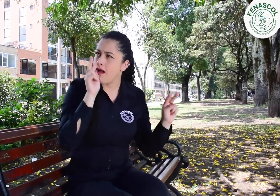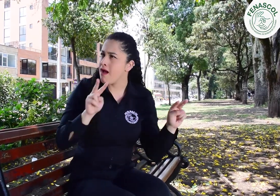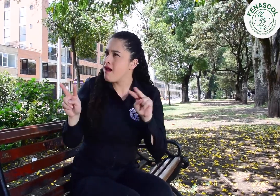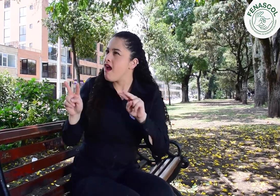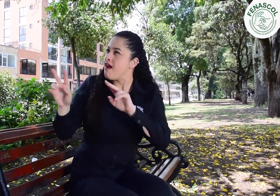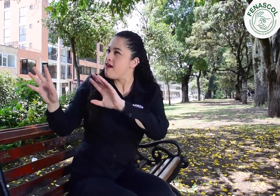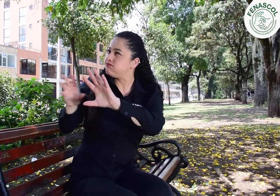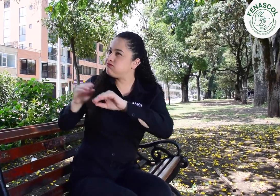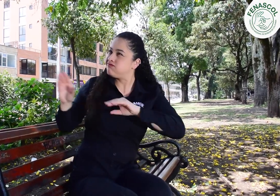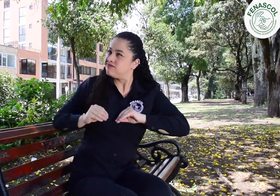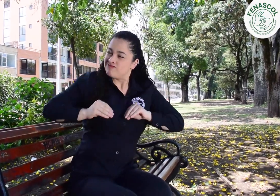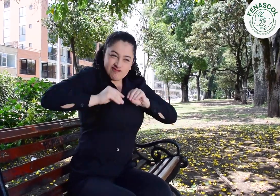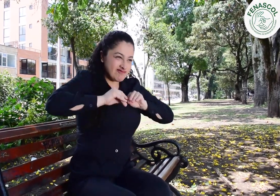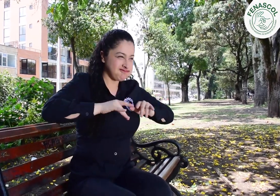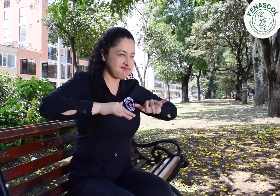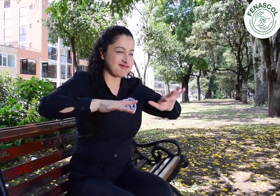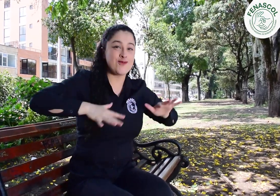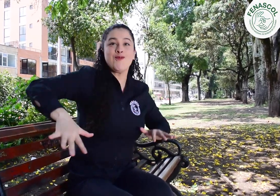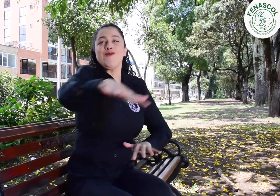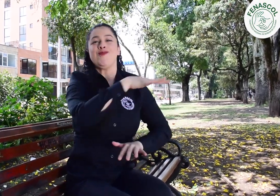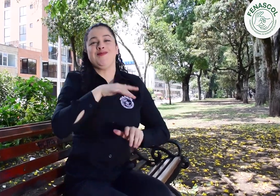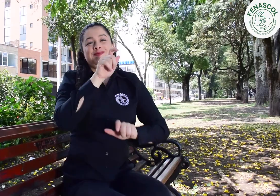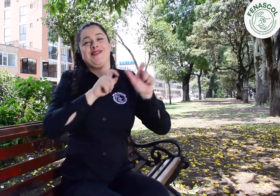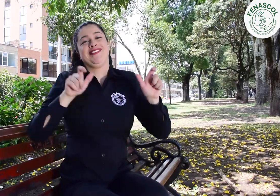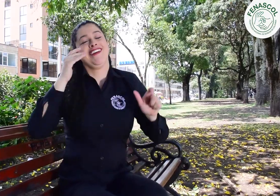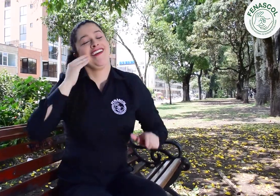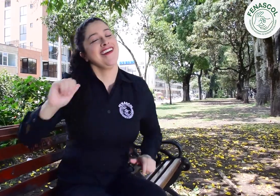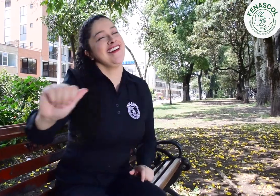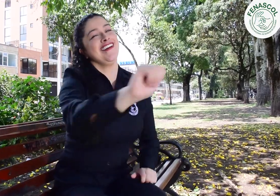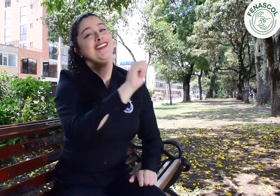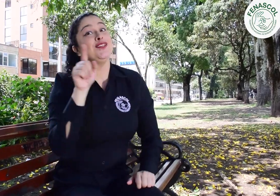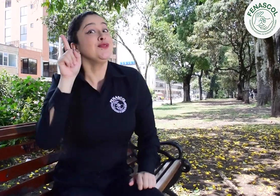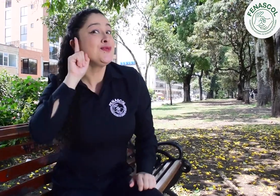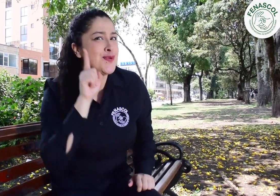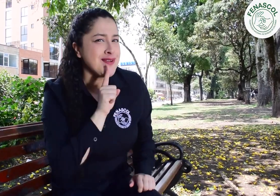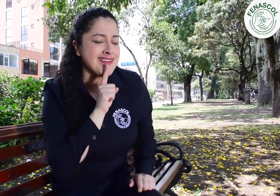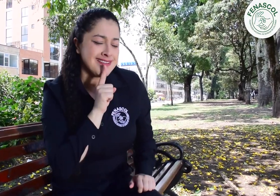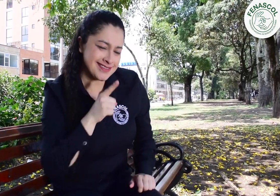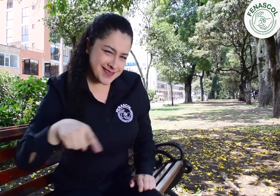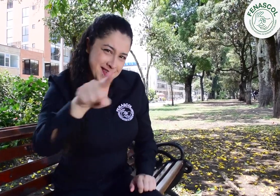Apuntando a que se replique esta lucha en las mujeres sordas. Ustedes también pueden.